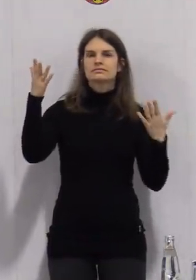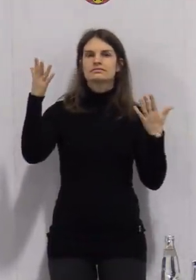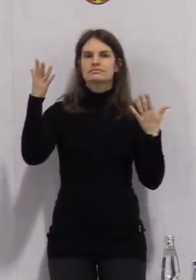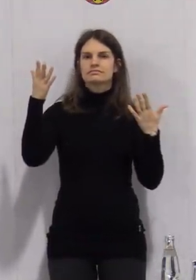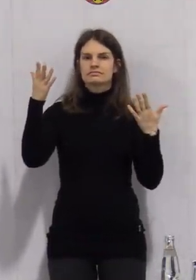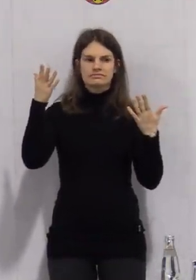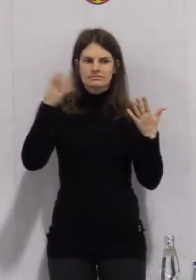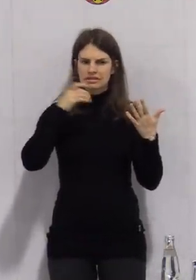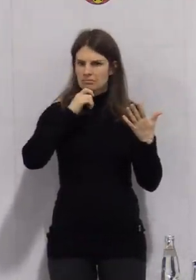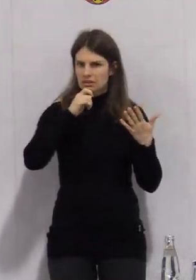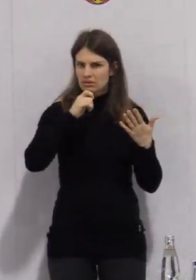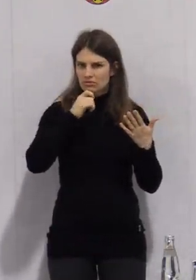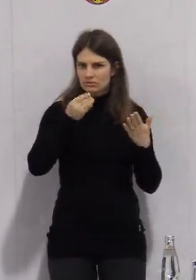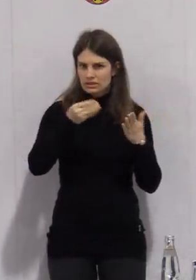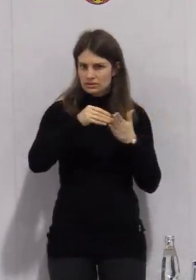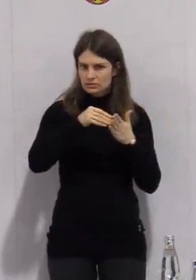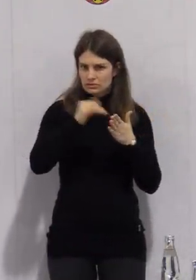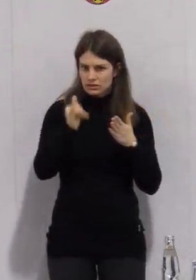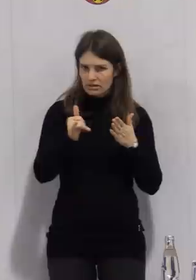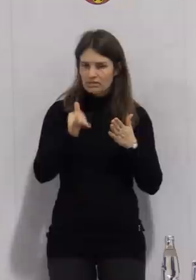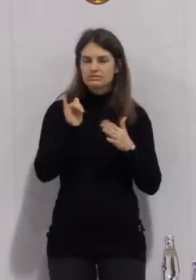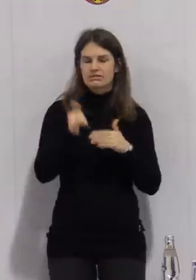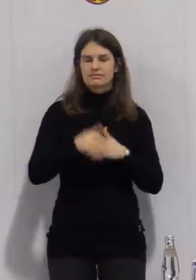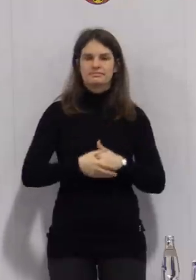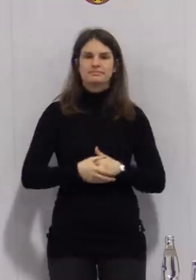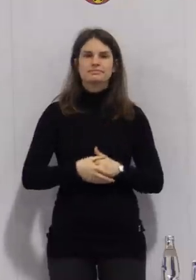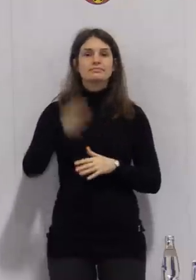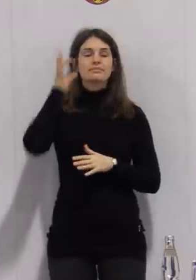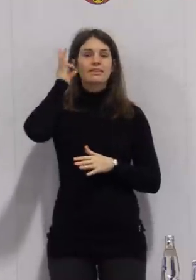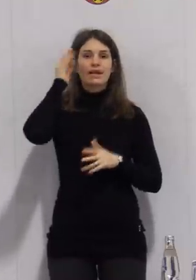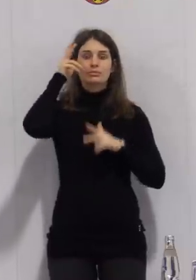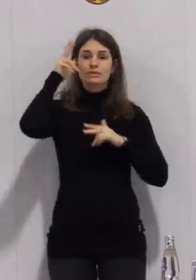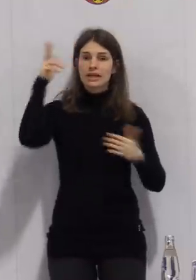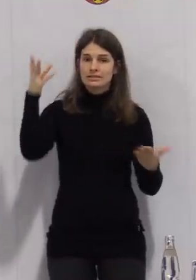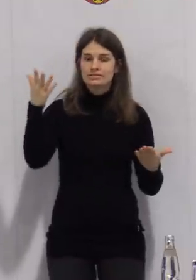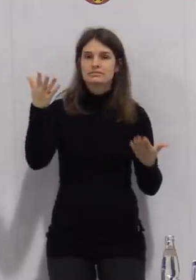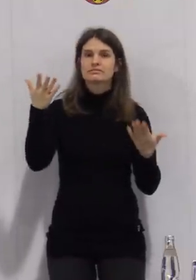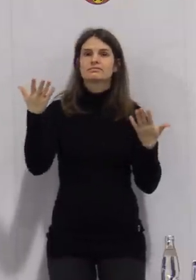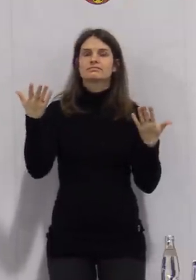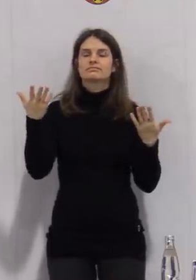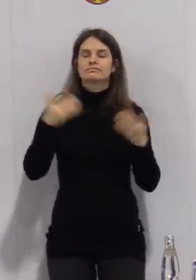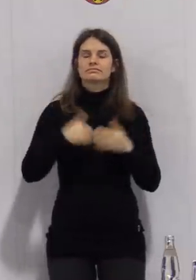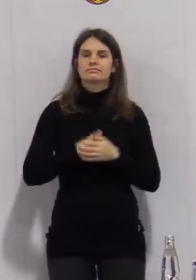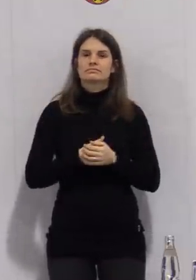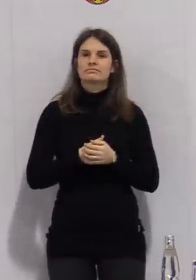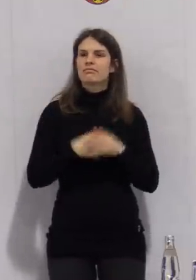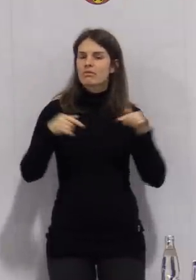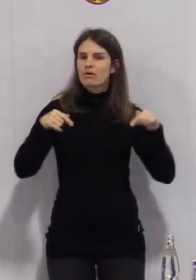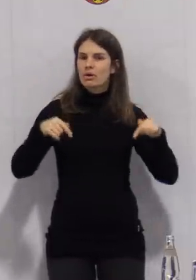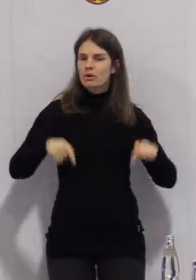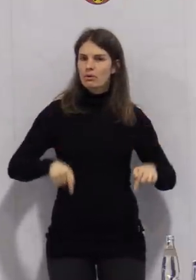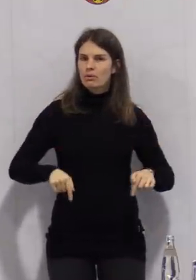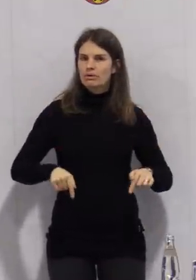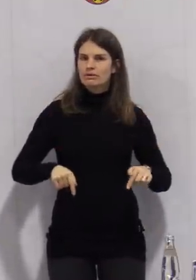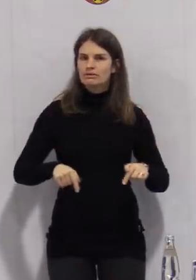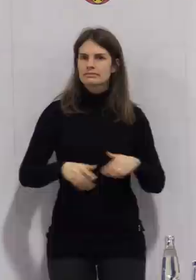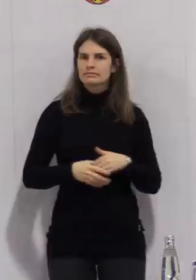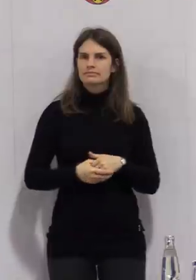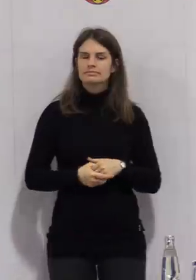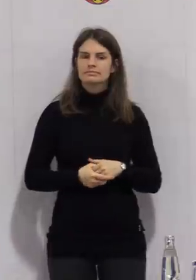brauchen wir jetzt die Mikrofone überhaupt? Doch, meine Damen und Herren, heute am